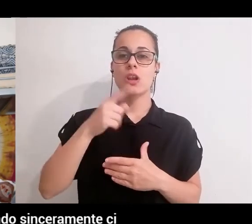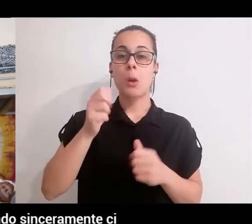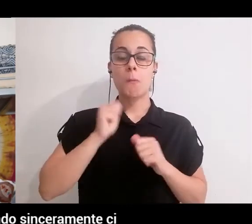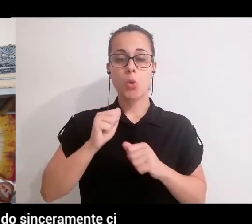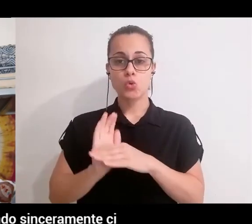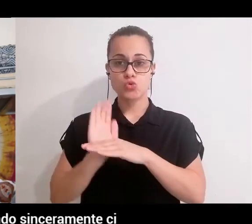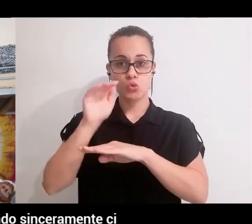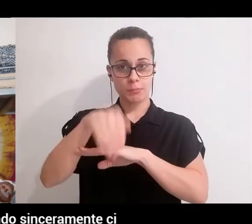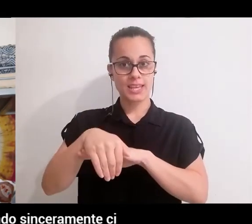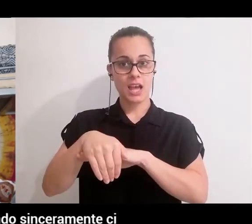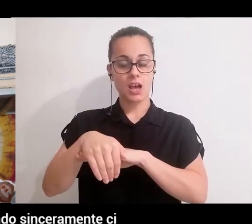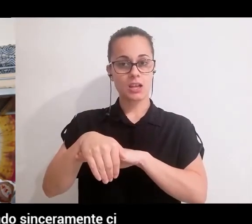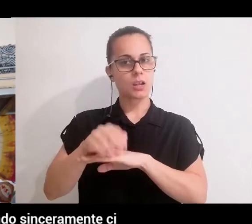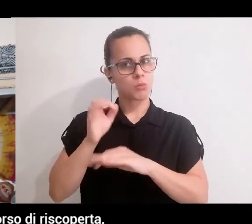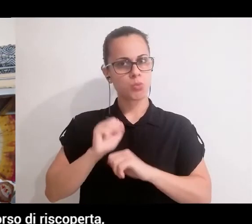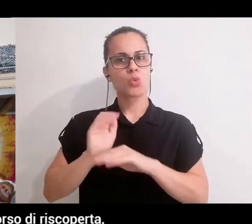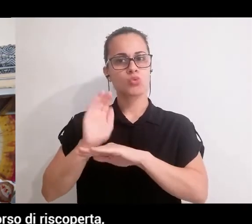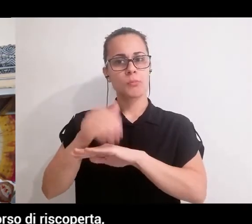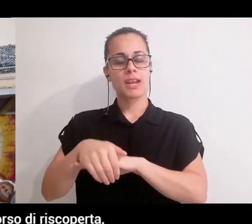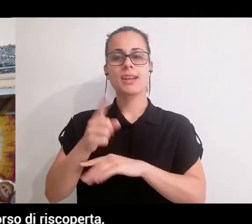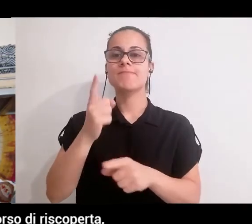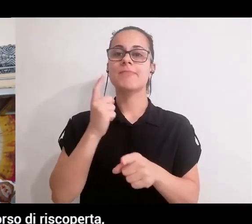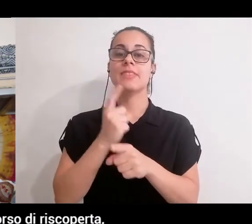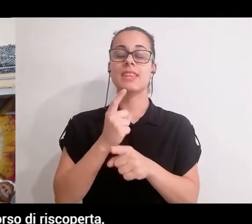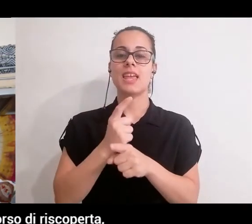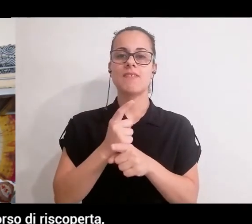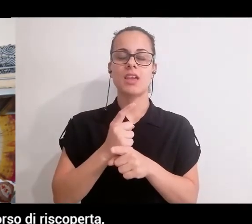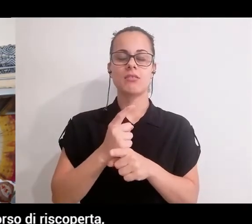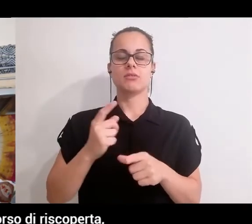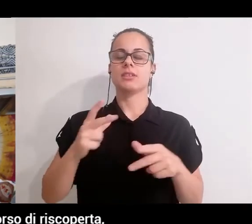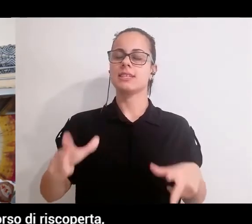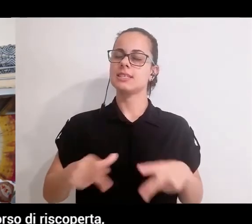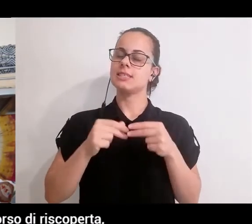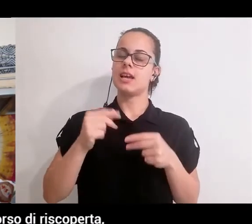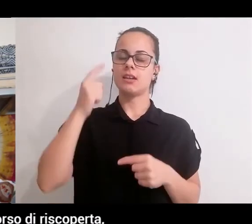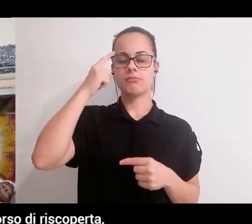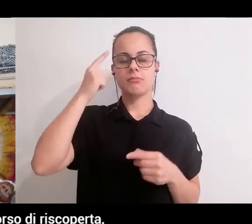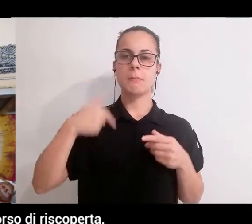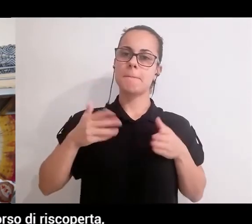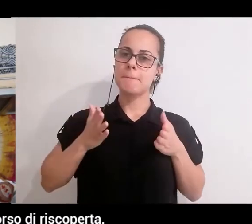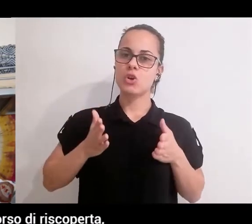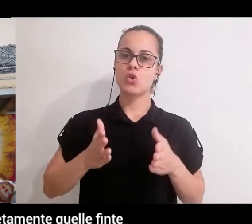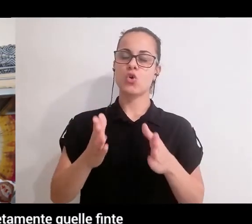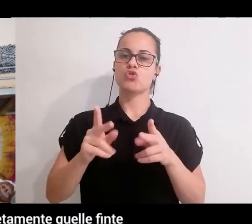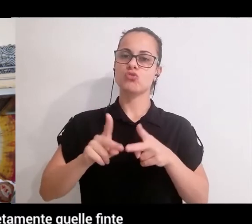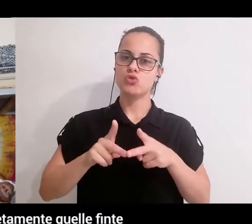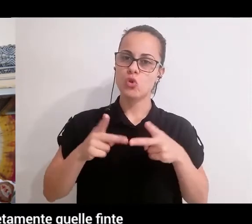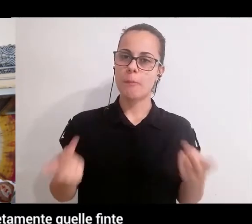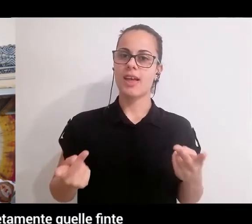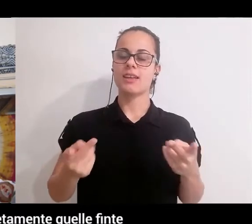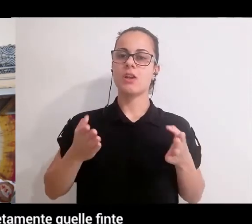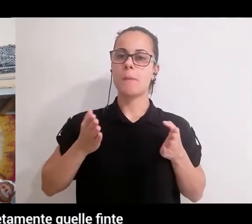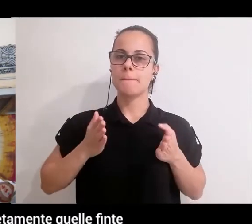sinceramente ci rivolgiamo e ci incamminiamo in un percorso di riscoperta, in un